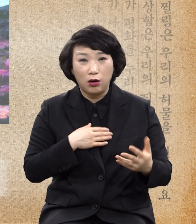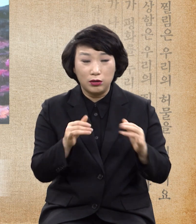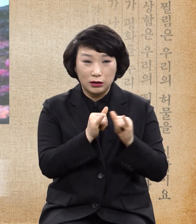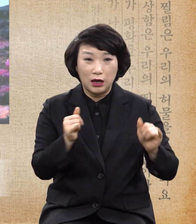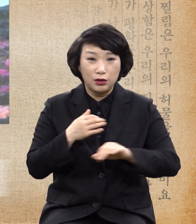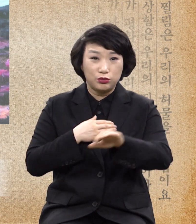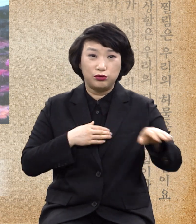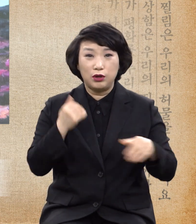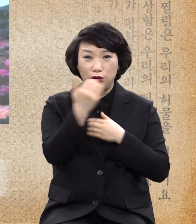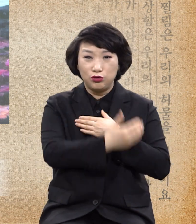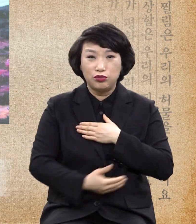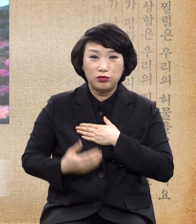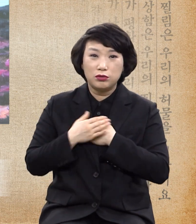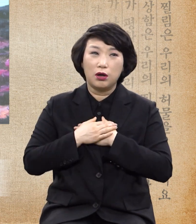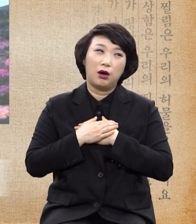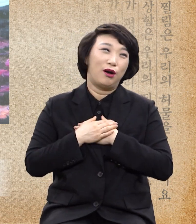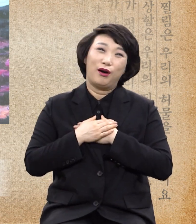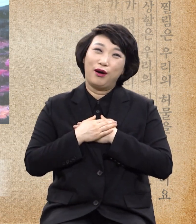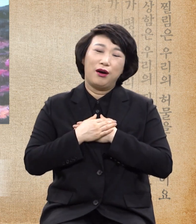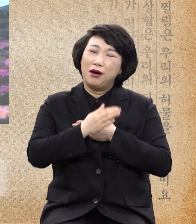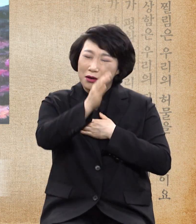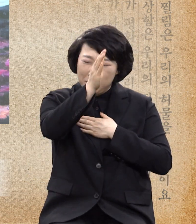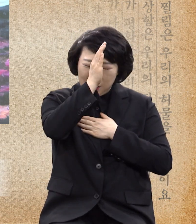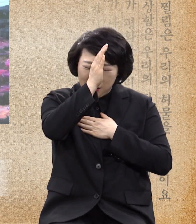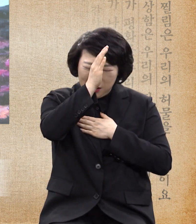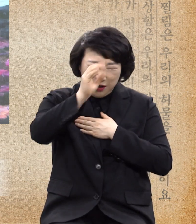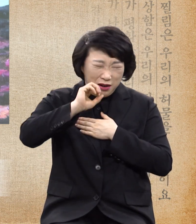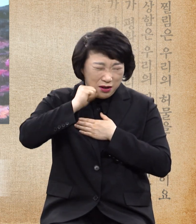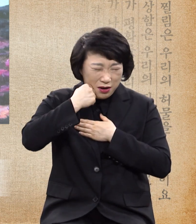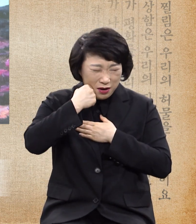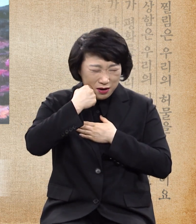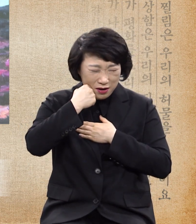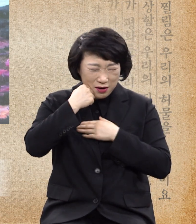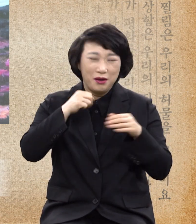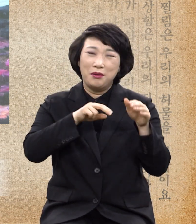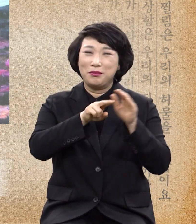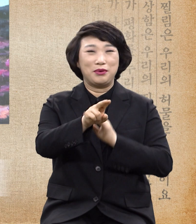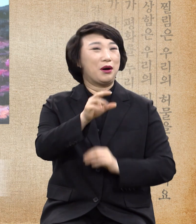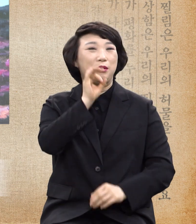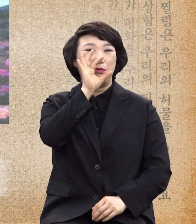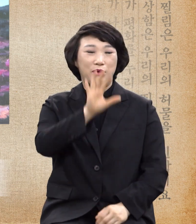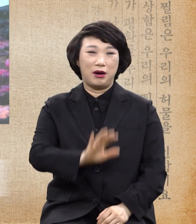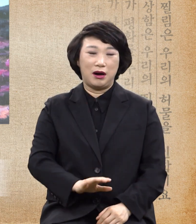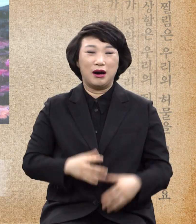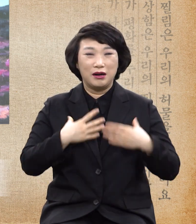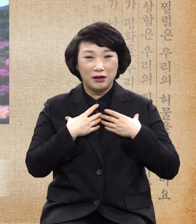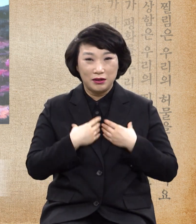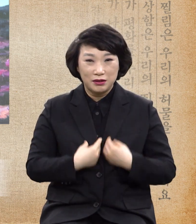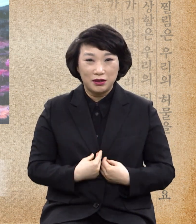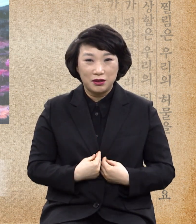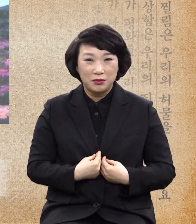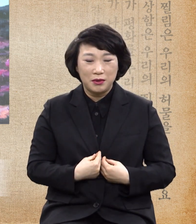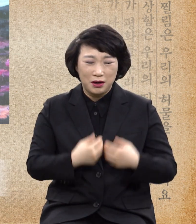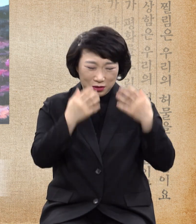육체에게는 질병의 순환을 피할 수 없는 절망적인 고통 그